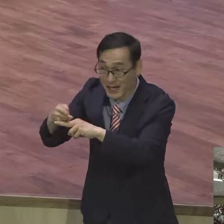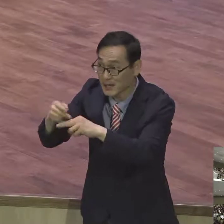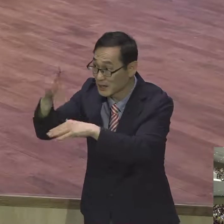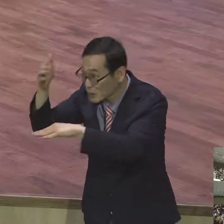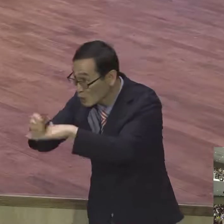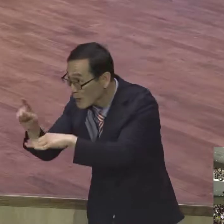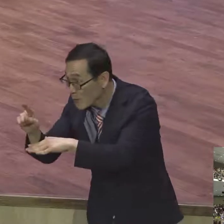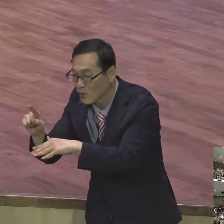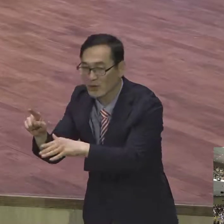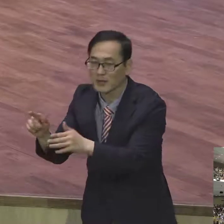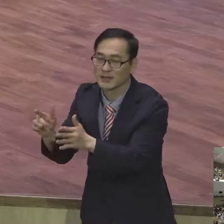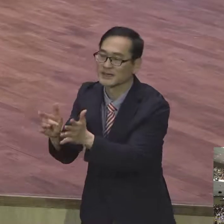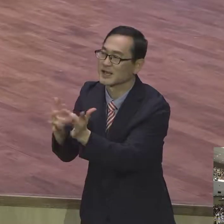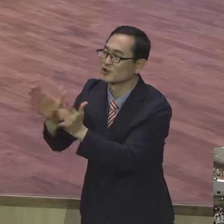안에 있는 영생이더라.